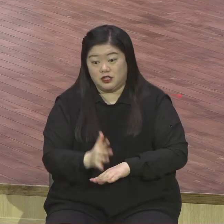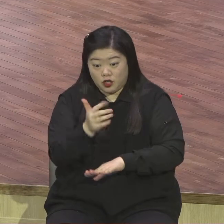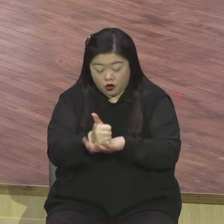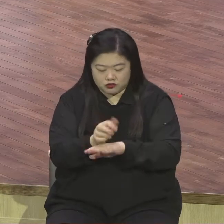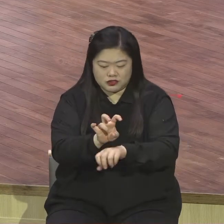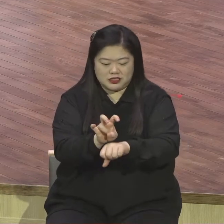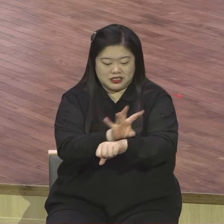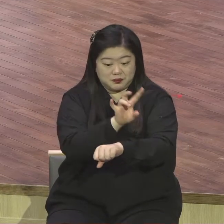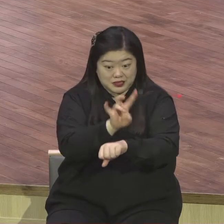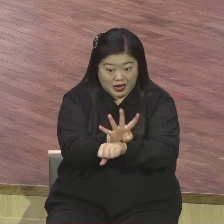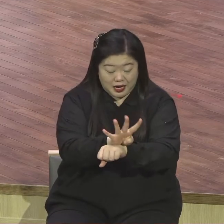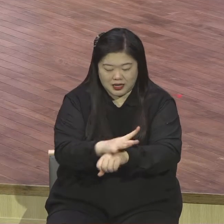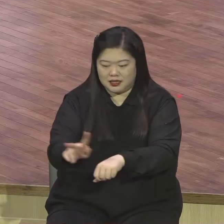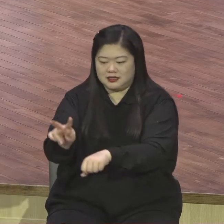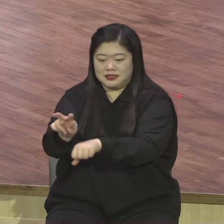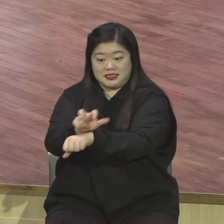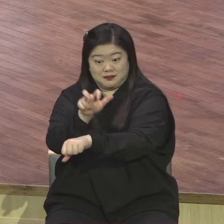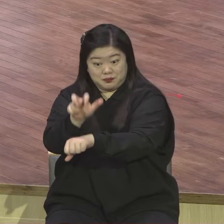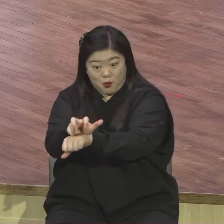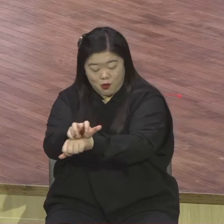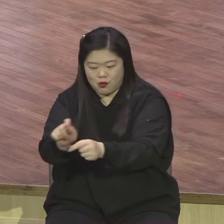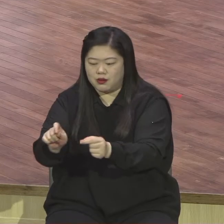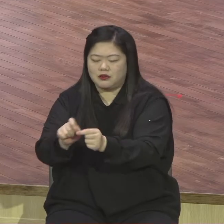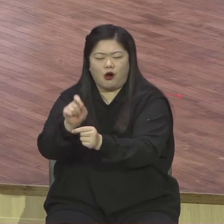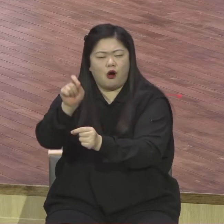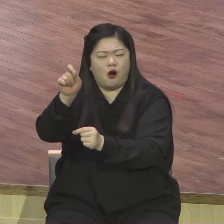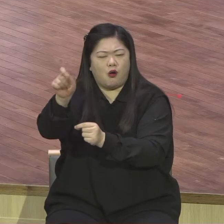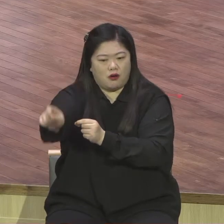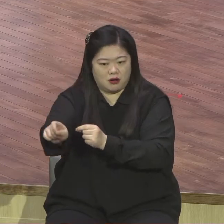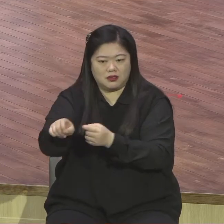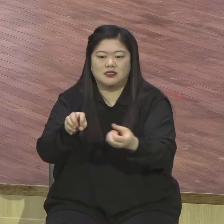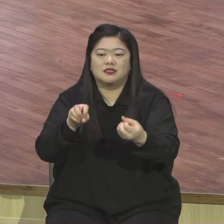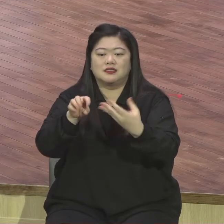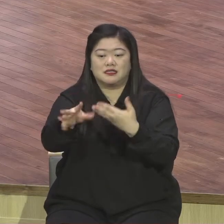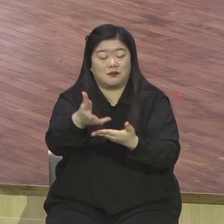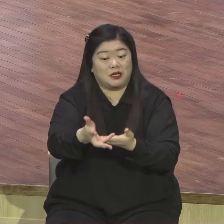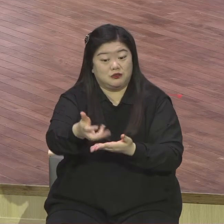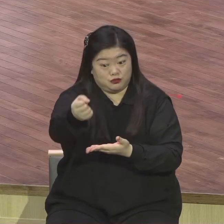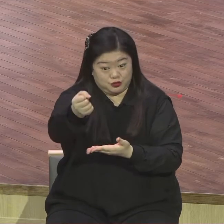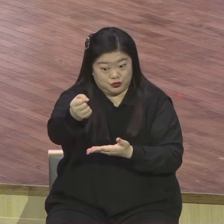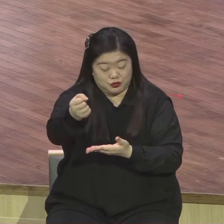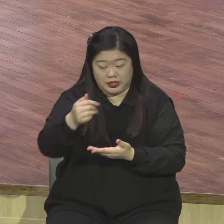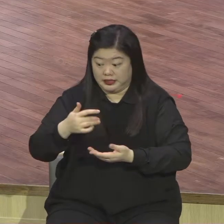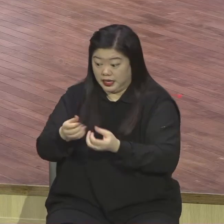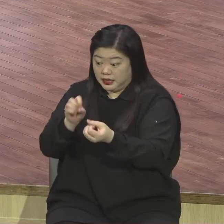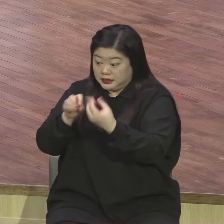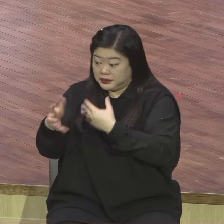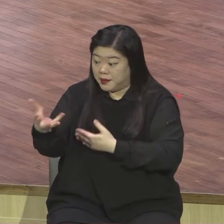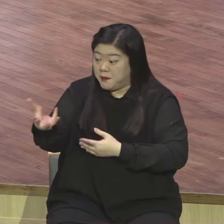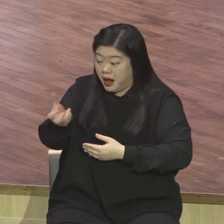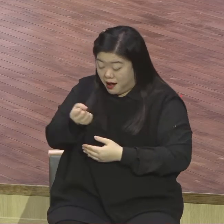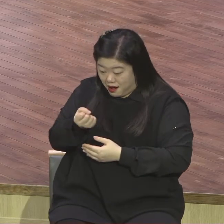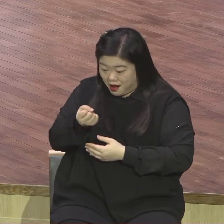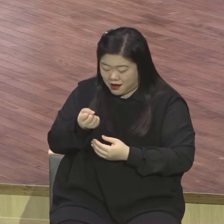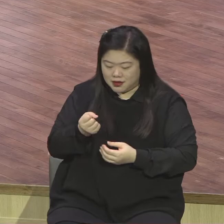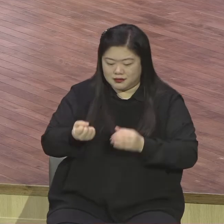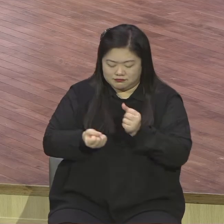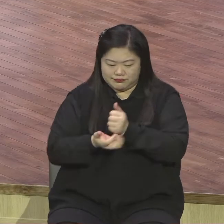영원의 이 응담 제 창조의 축복을 체험하는 237보고마의 주역으로 다 쓰임 받기를